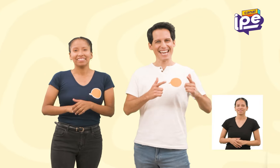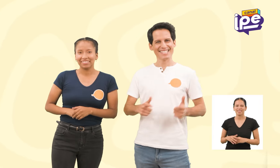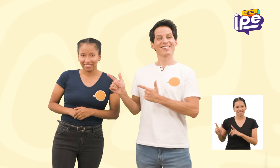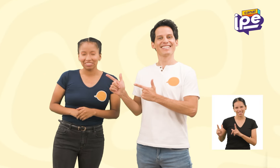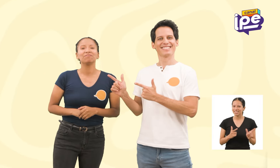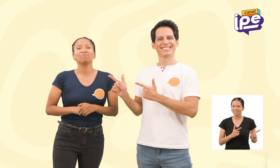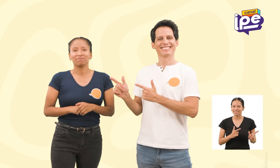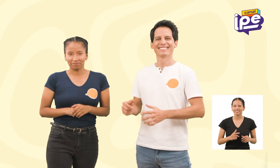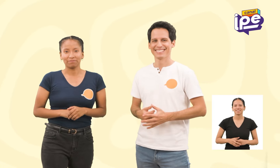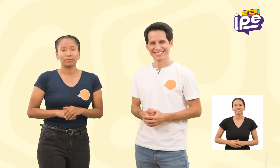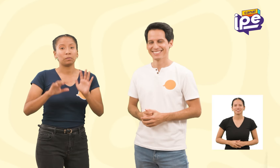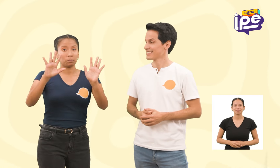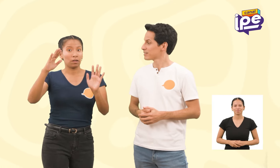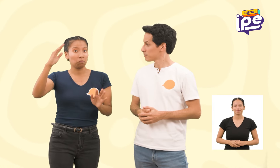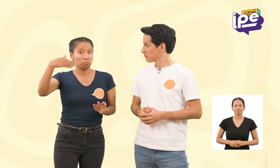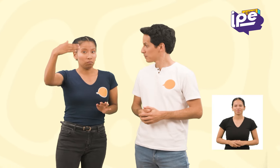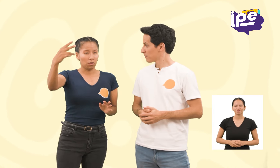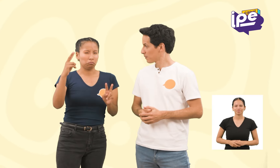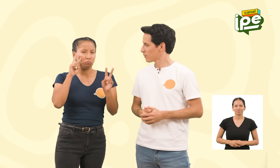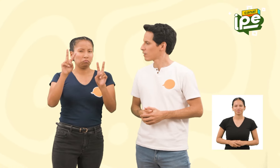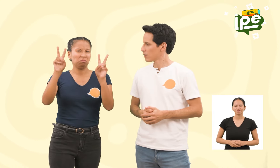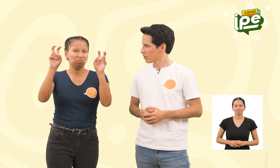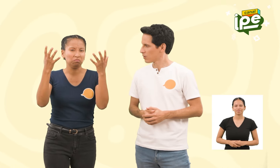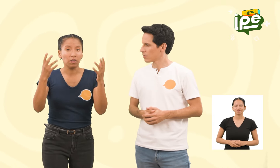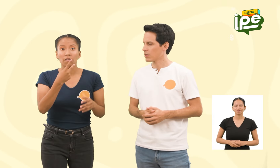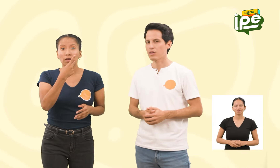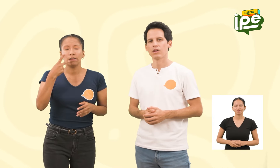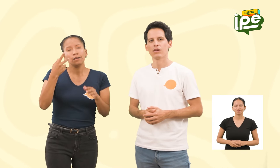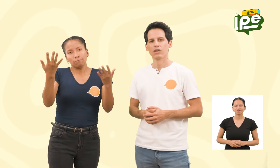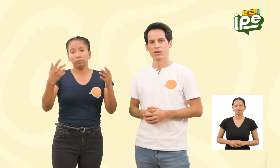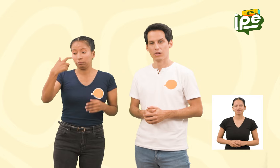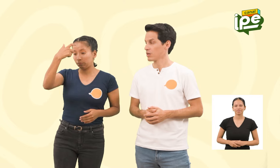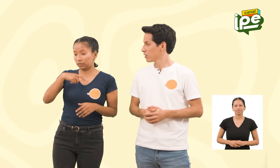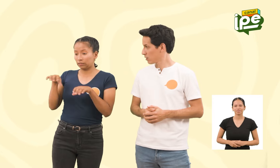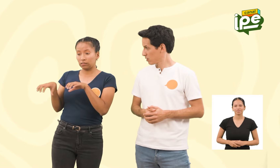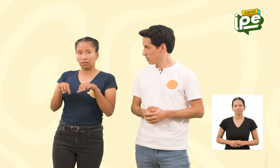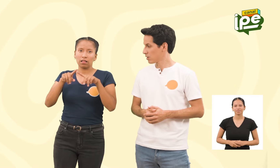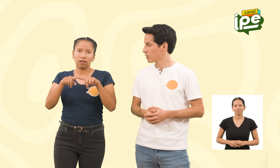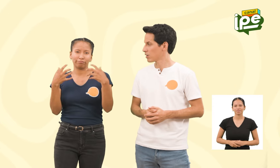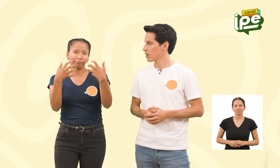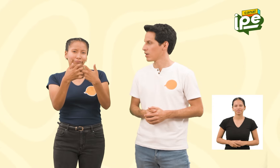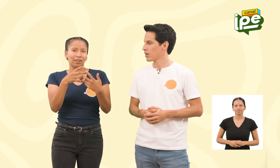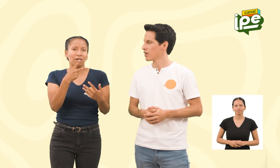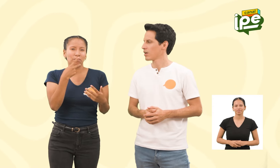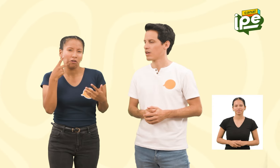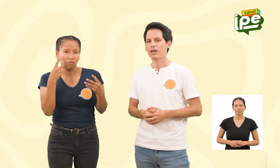¡Estoy listo! Ahora veremos los verbos que dependiendo de quién realiza la acción, cambia de dirección.